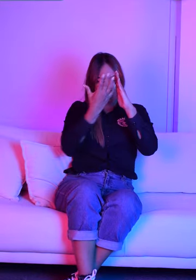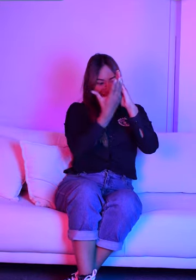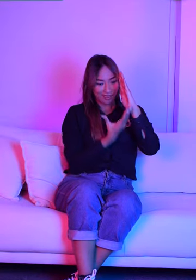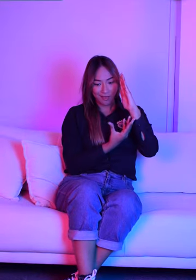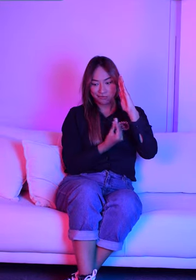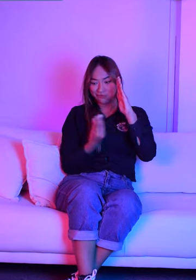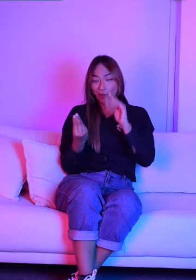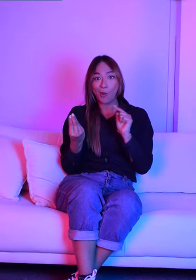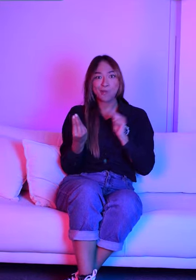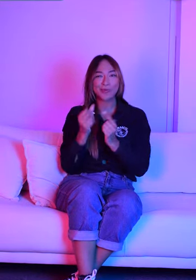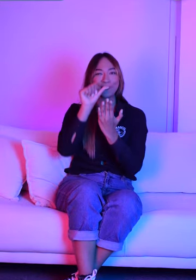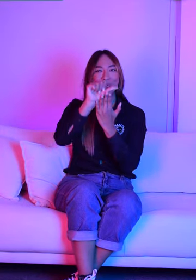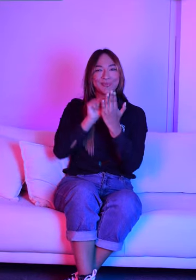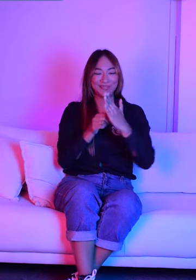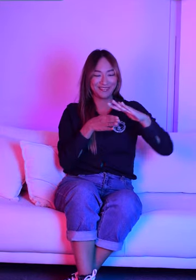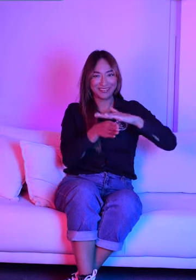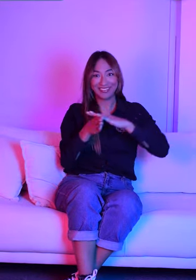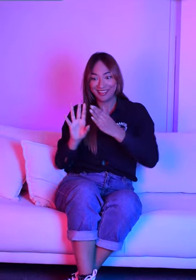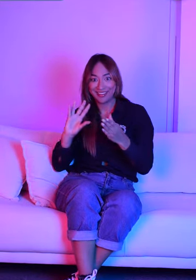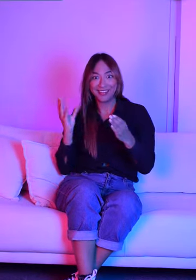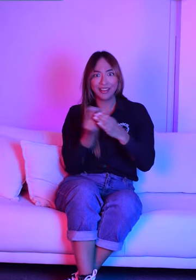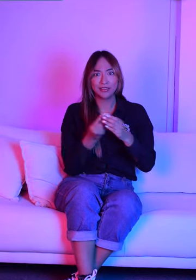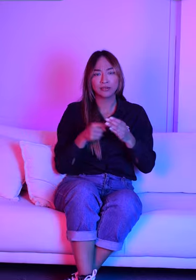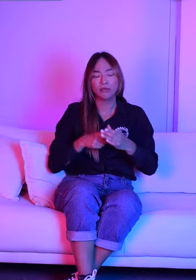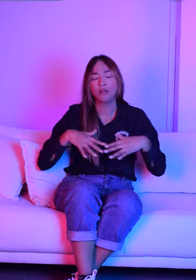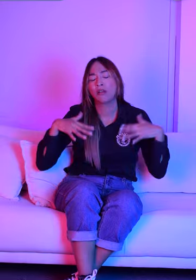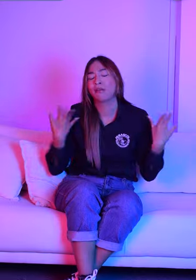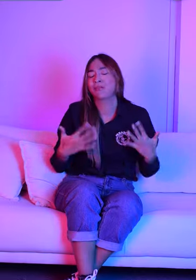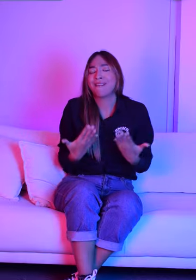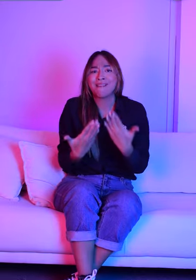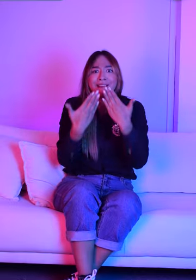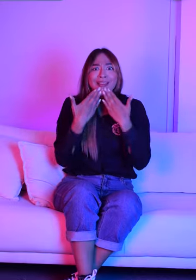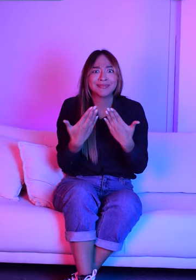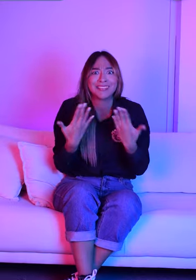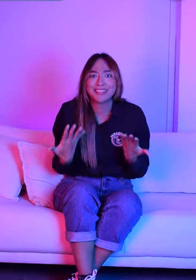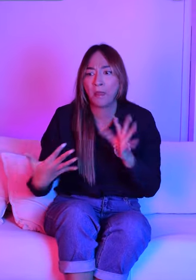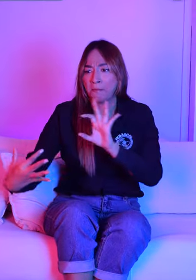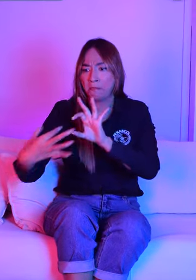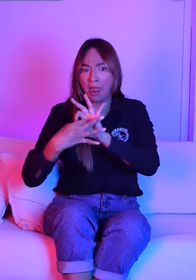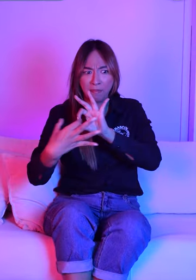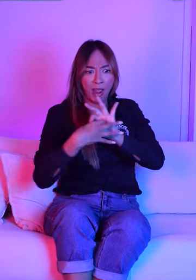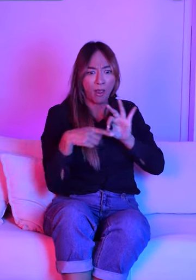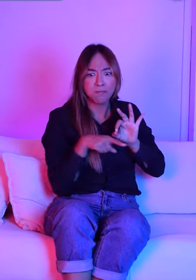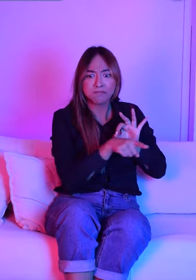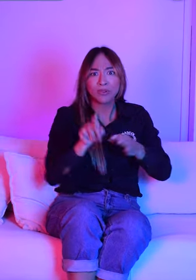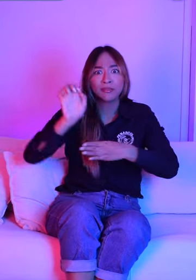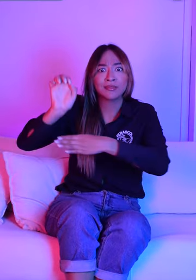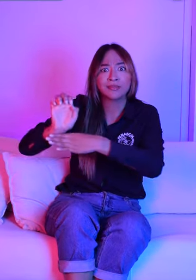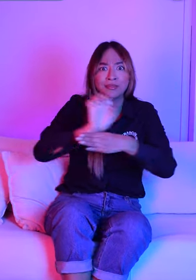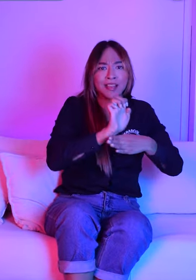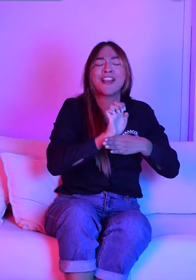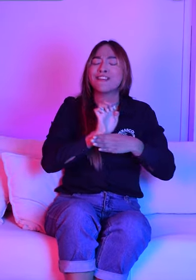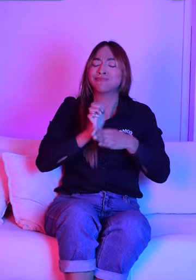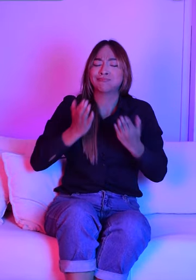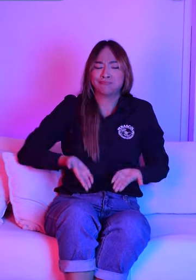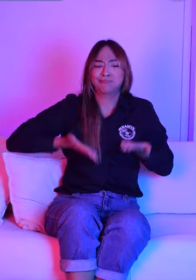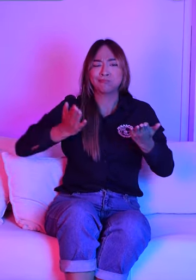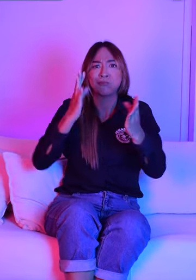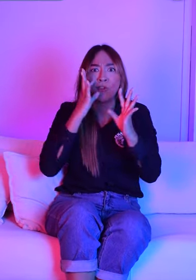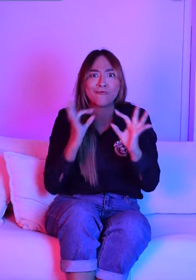Esta línea de accesibilidad e inclusión es gracias a la alianza entre Bogotá Audiovisual Market, BAM, y el Ministerio